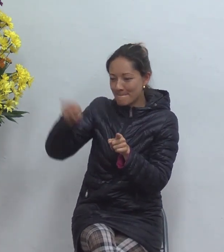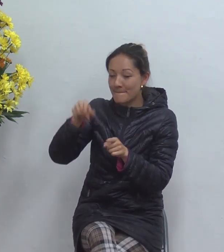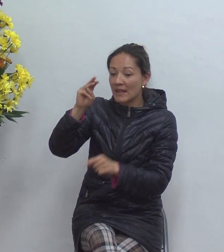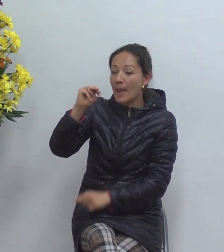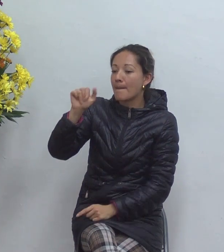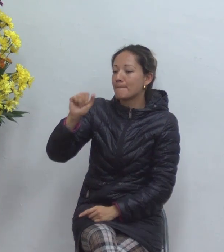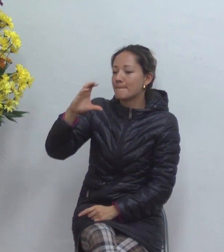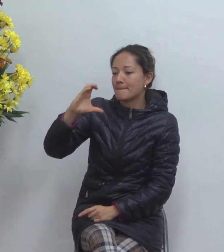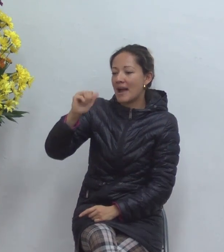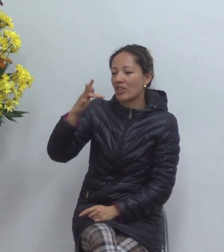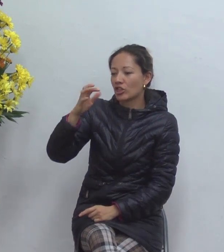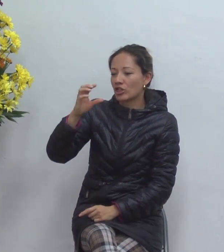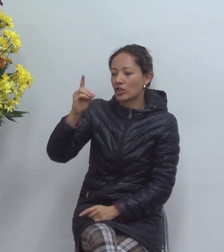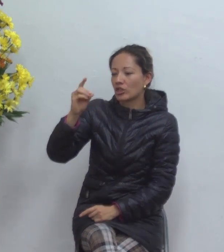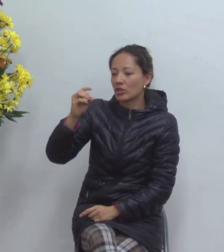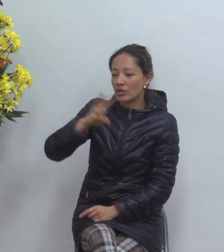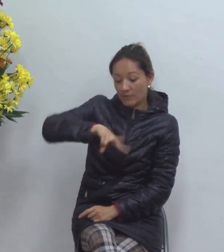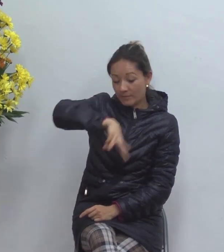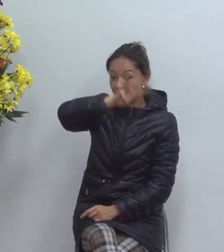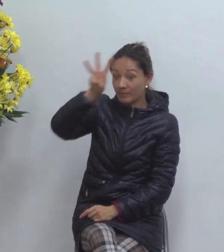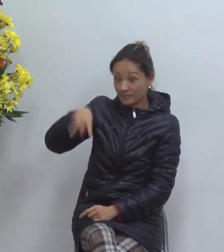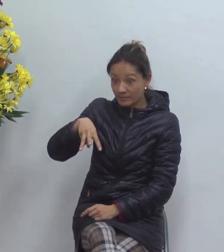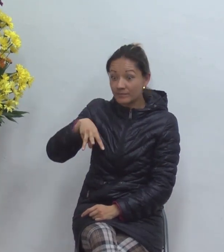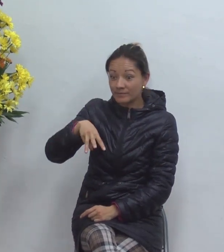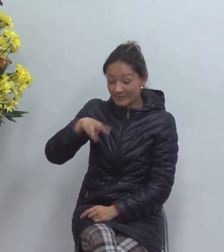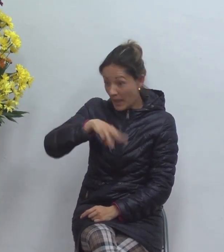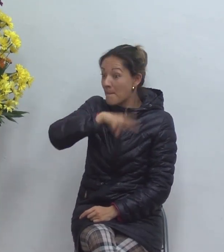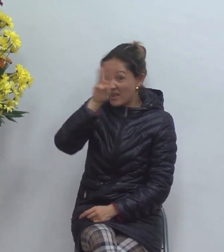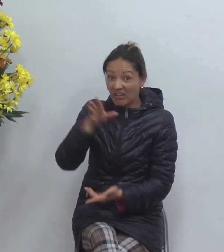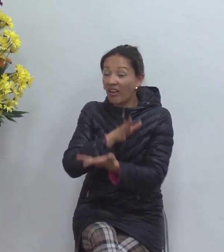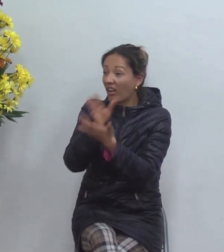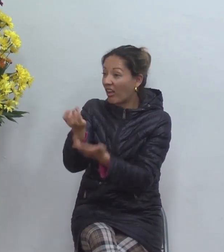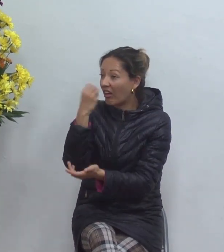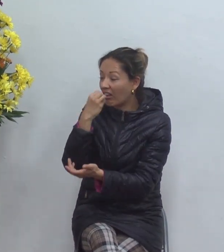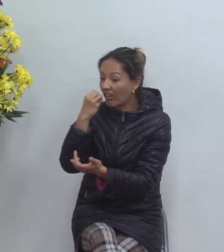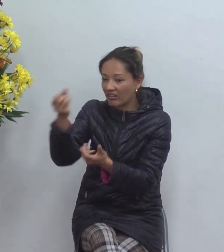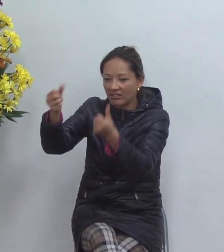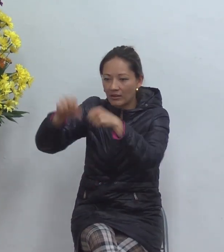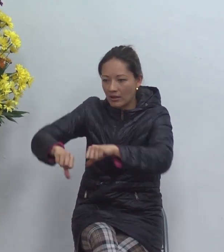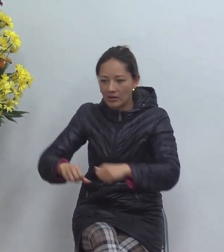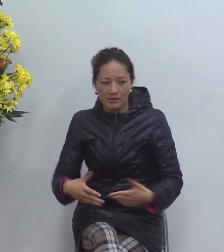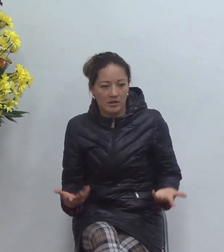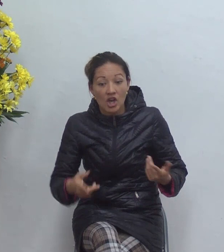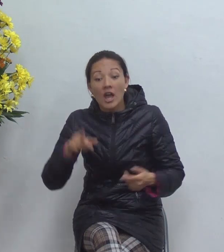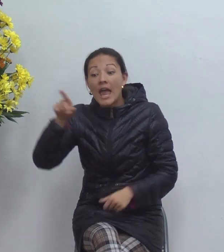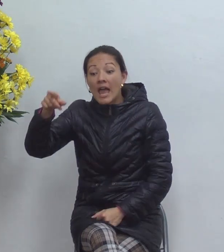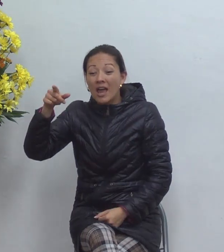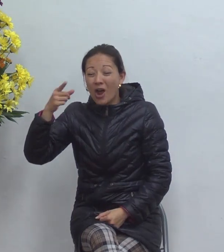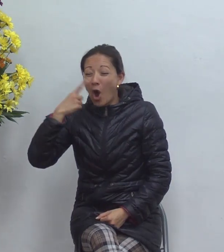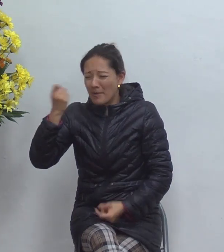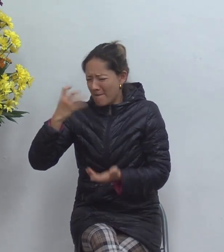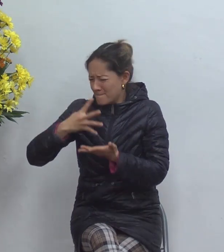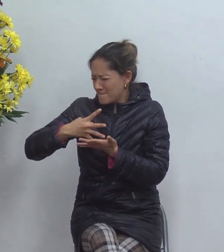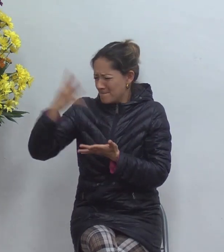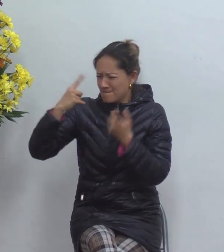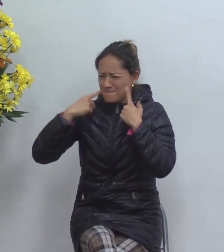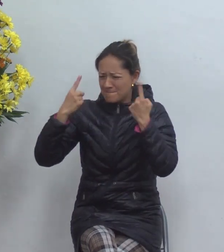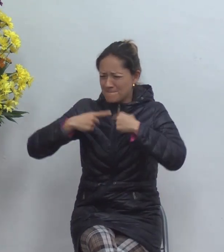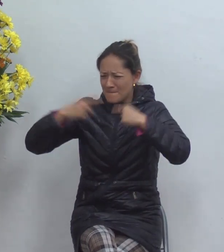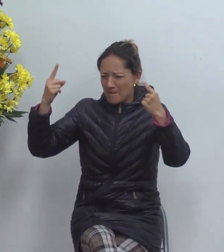3 años de 4 años de 8 años hasta los 15 años Bill Gates no permitió que sus hijos tuvieran ni tablet ni celular sepa y él es